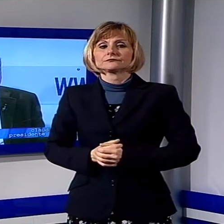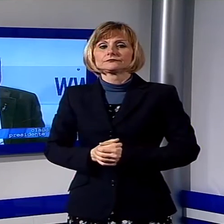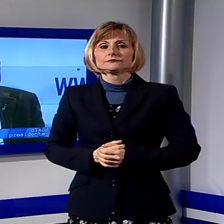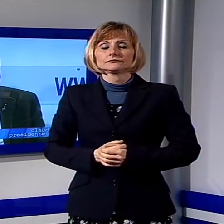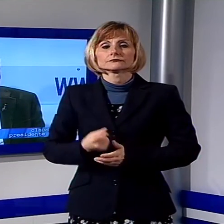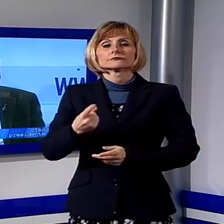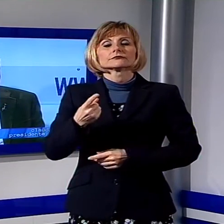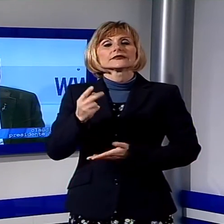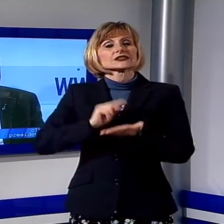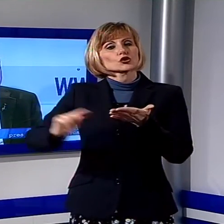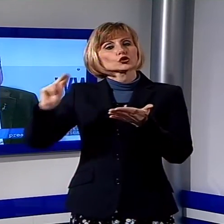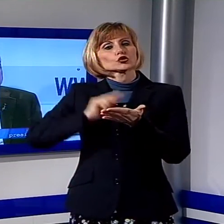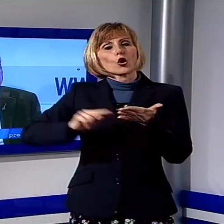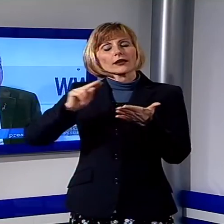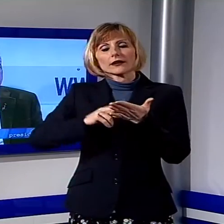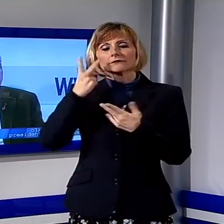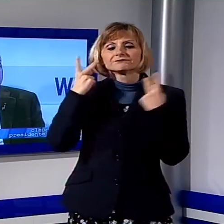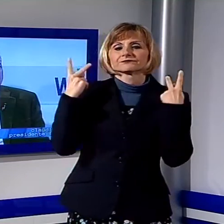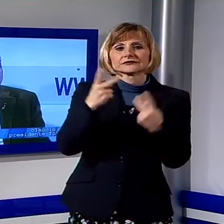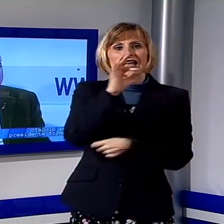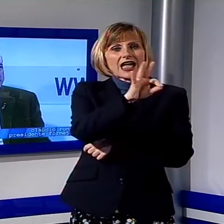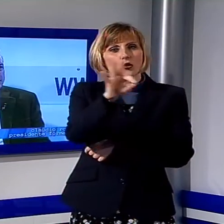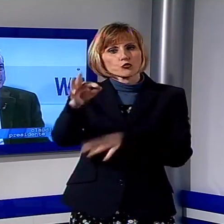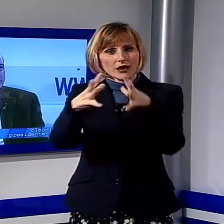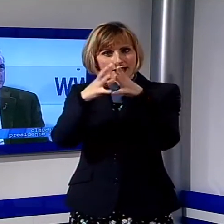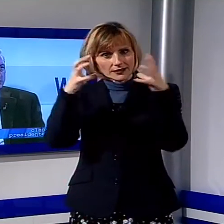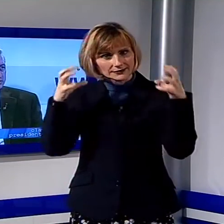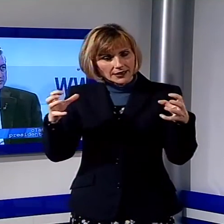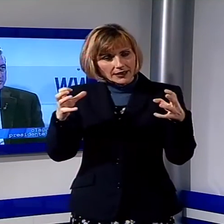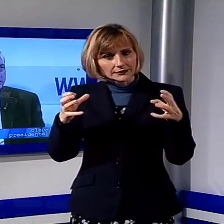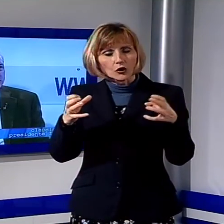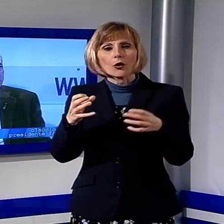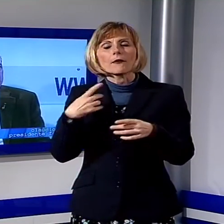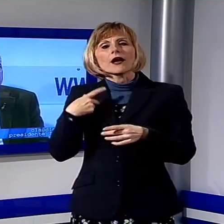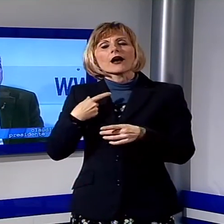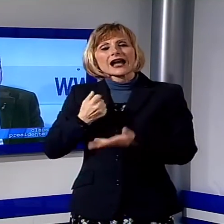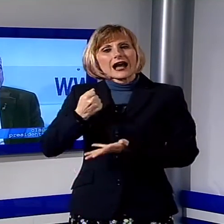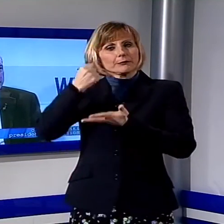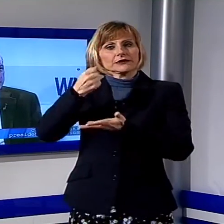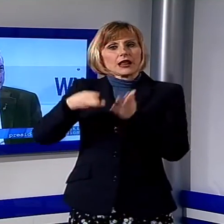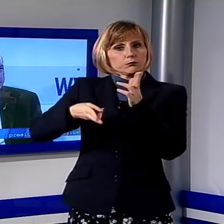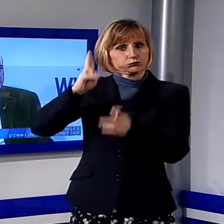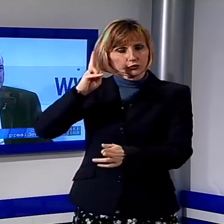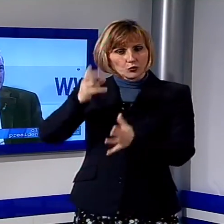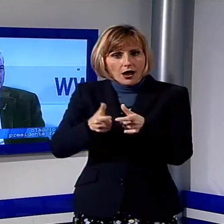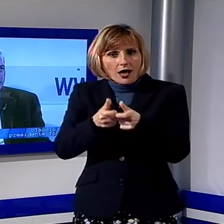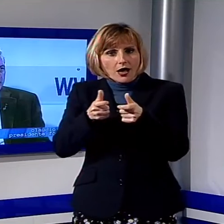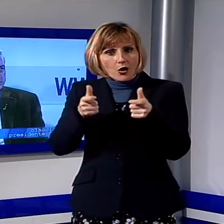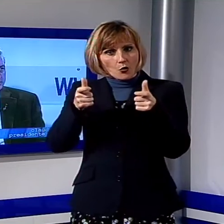da questo lato come alcune aziende cominciano a capitalizzarsi maggiormente e questo è legato alla crisi dei crediti che avevamo registrato